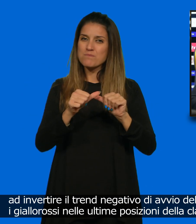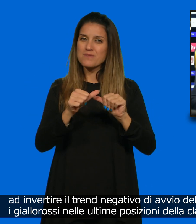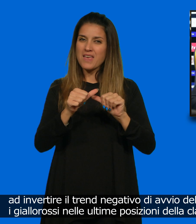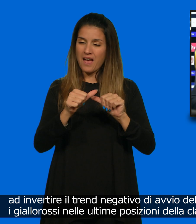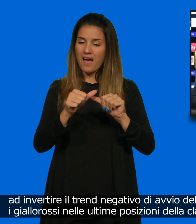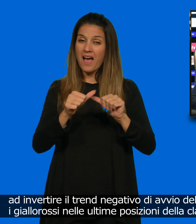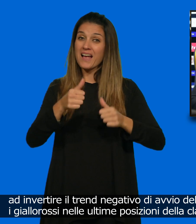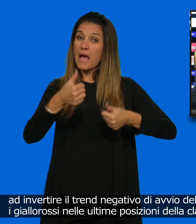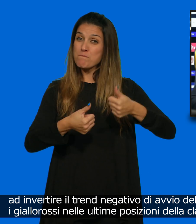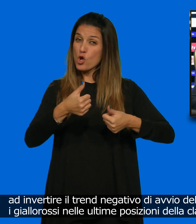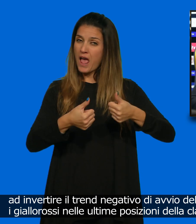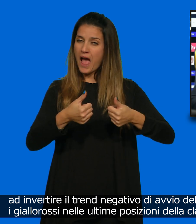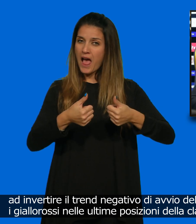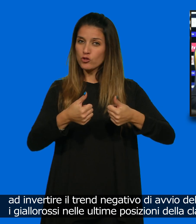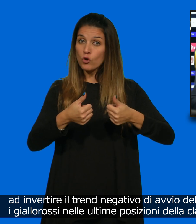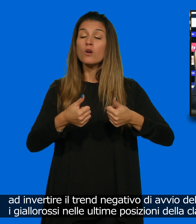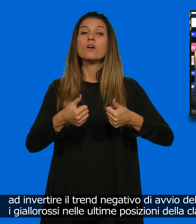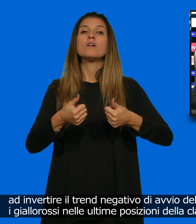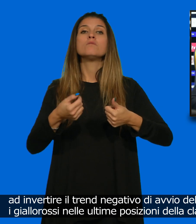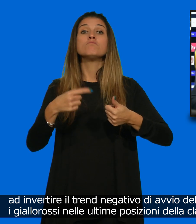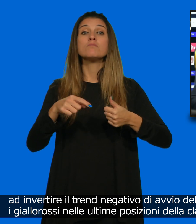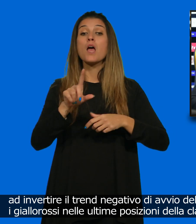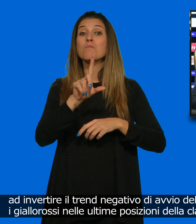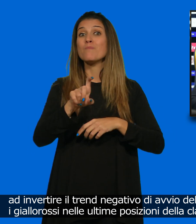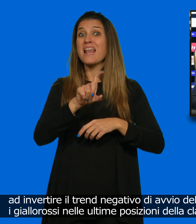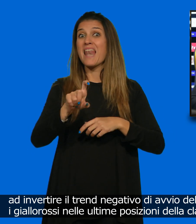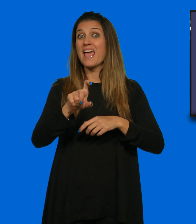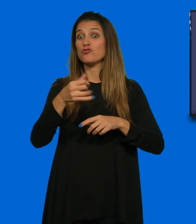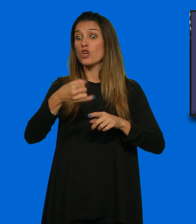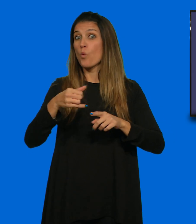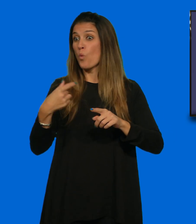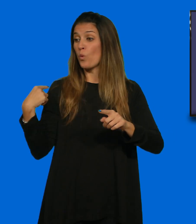che ha relegato i giallorossi nelle ultime posizioni in classifica grazie